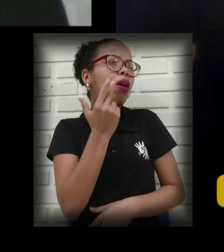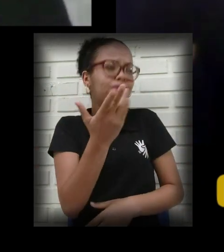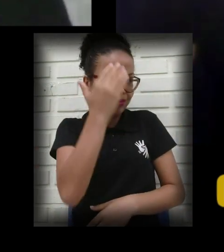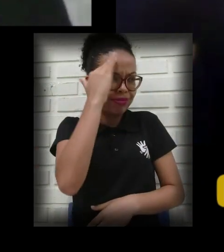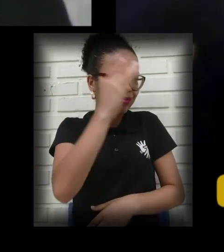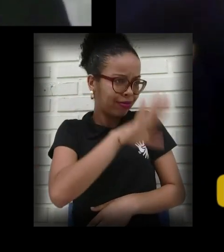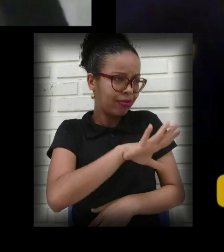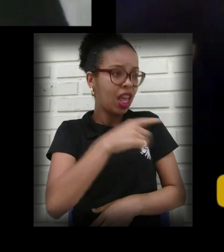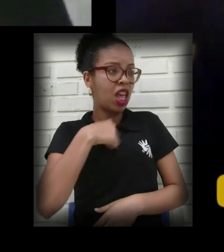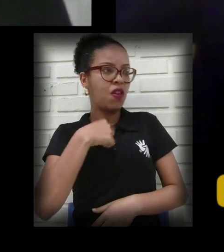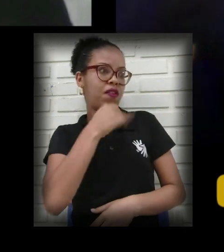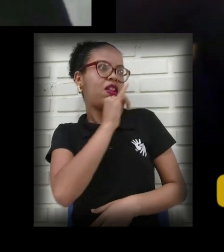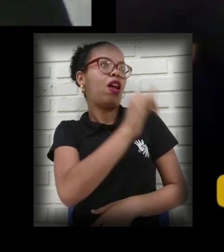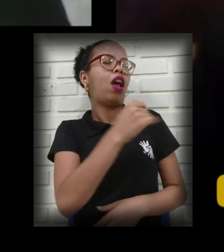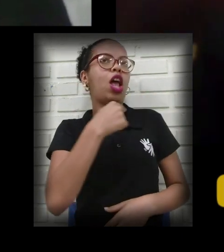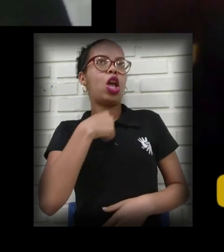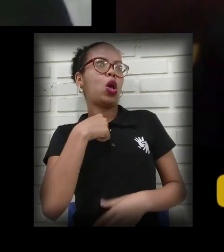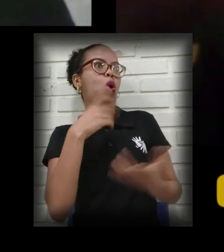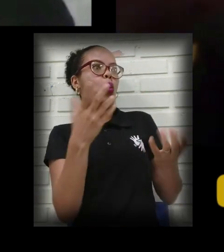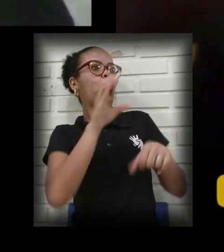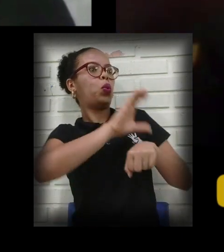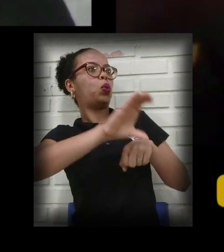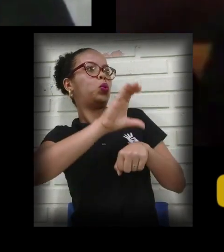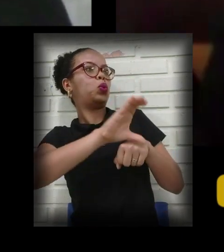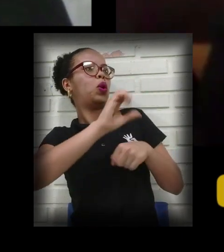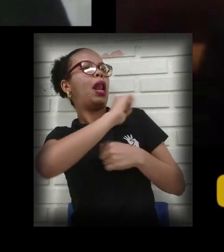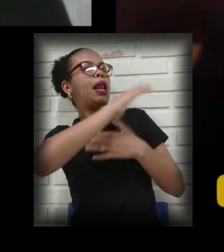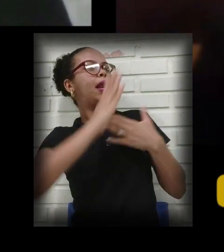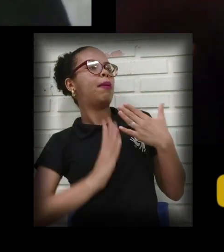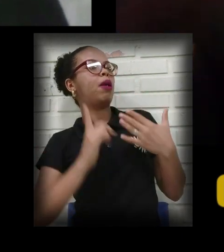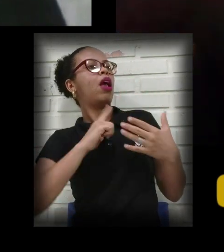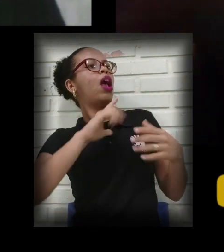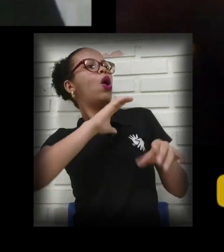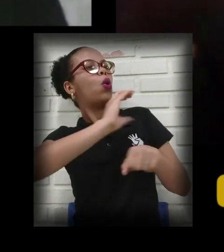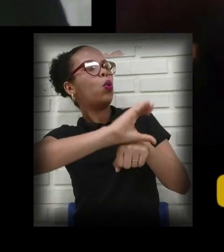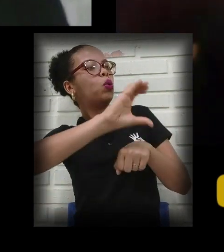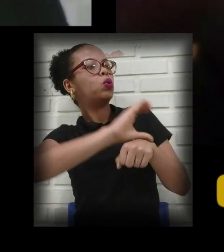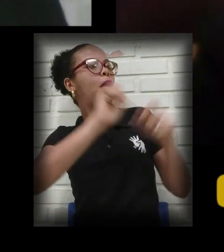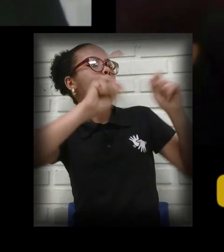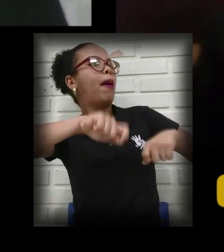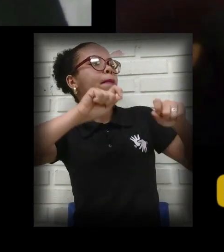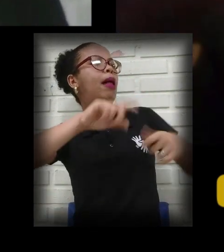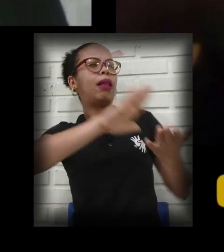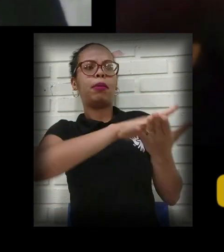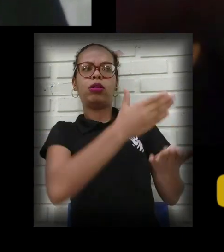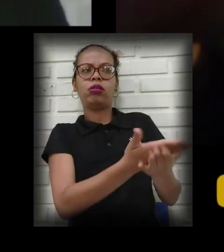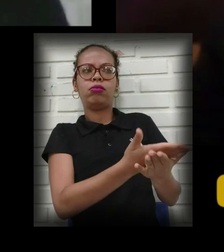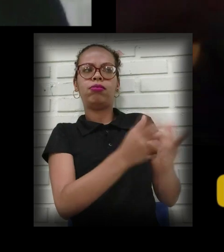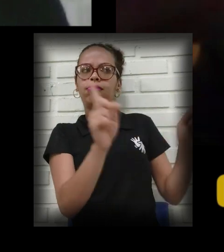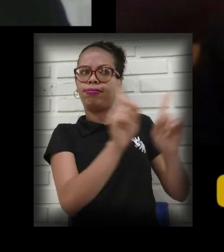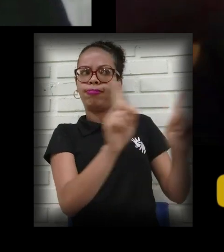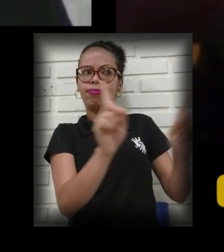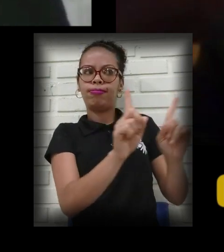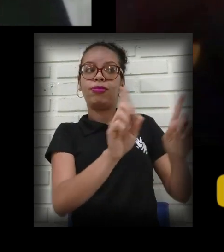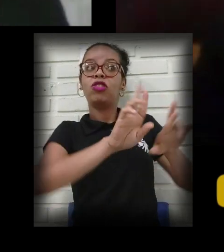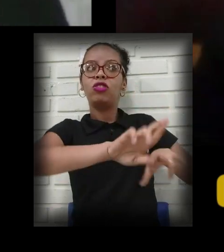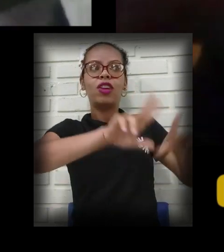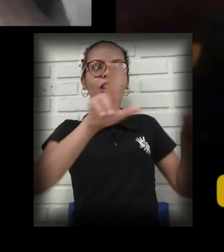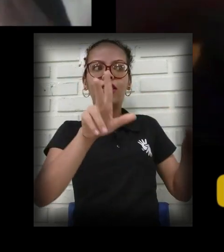Porque, assim, eu não vou dizer que, pelo fato de eu fazer o curso de Libras, todo o curso de Libras vai te capacitar para ser intérprete. Não. É muito estudo, é muita